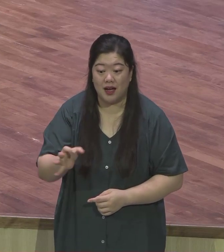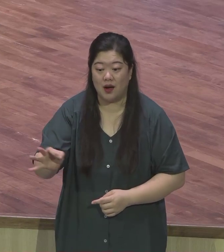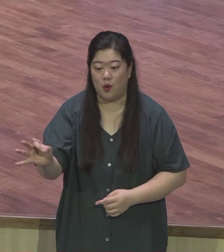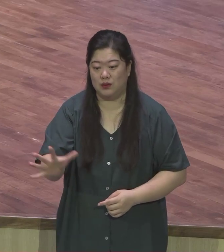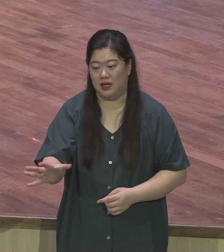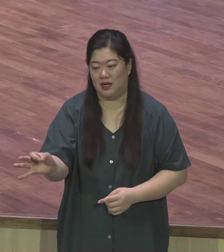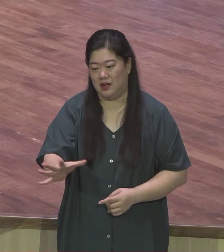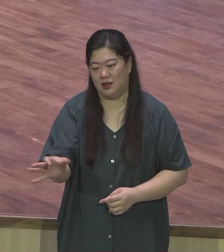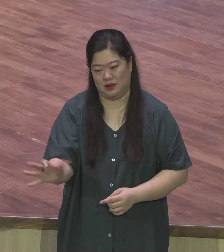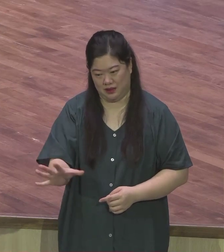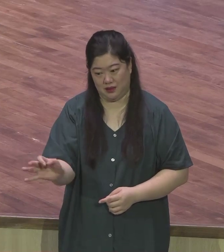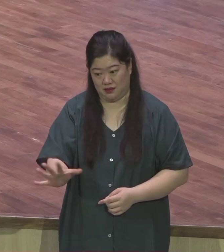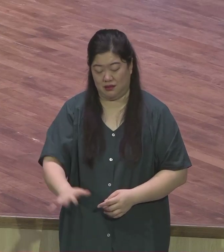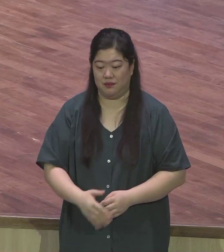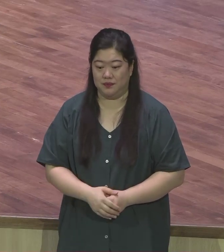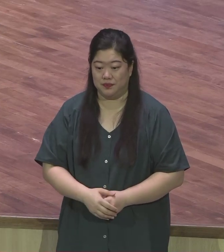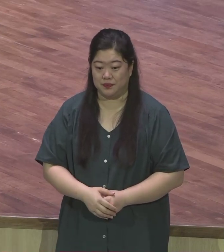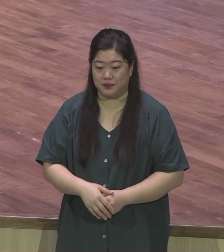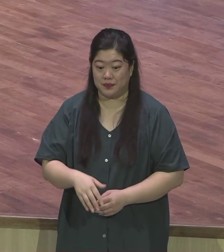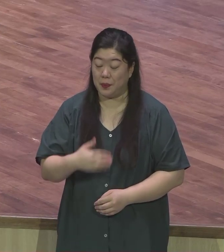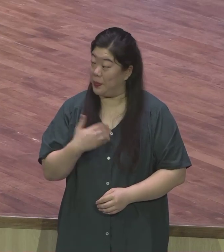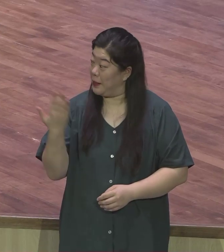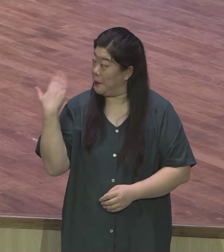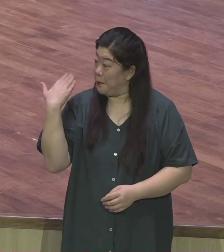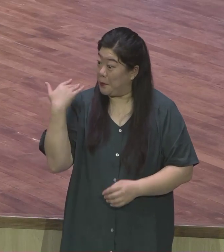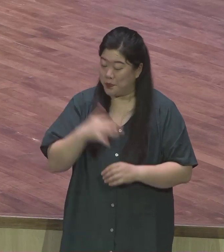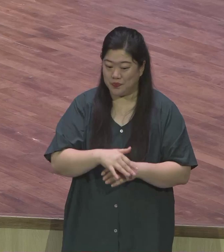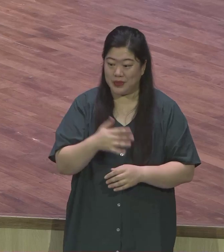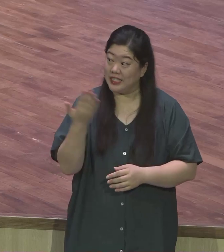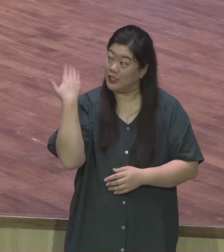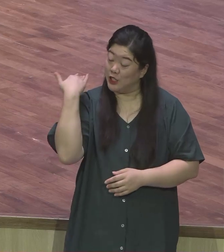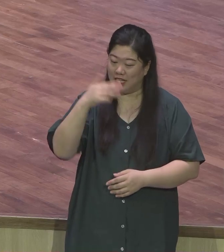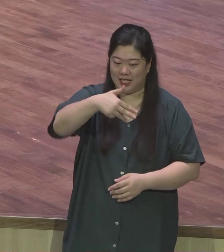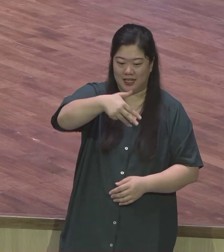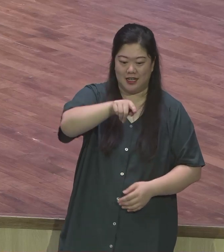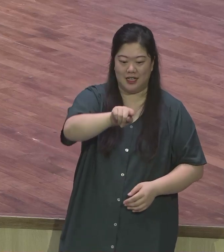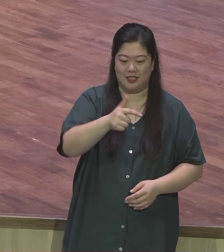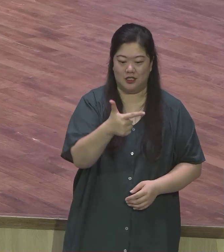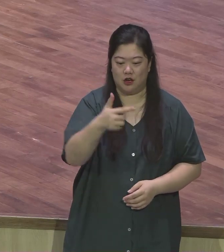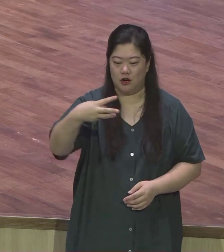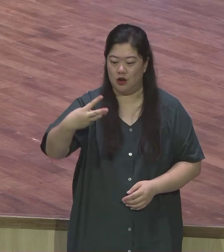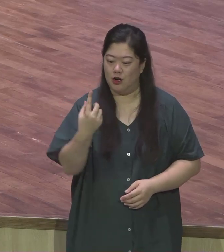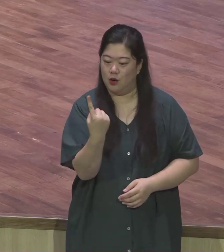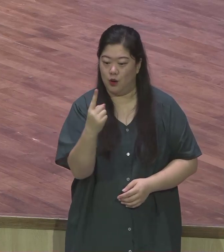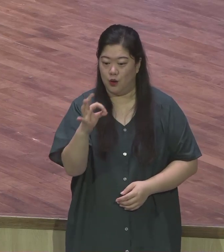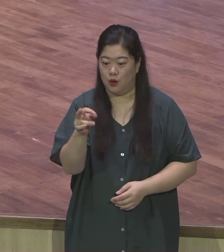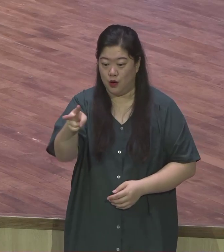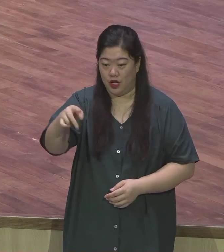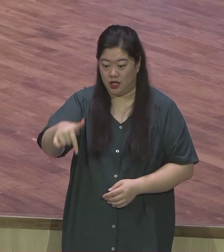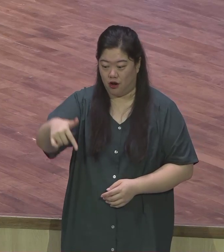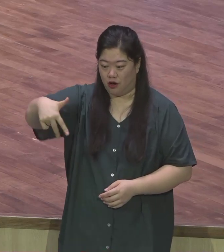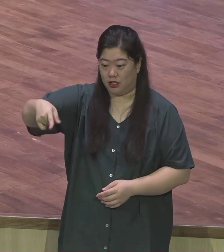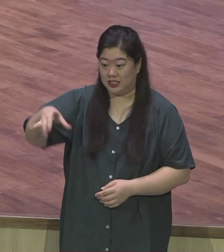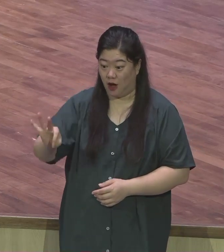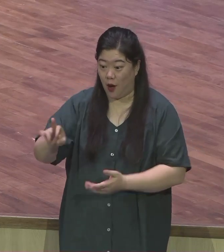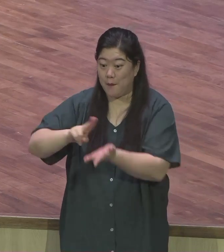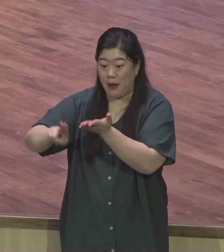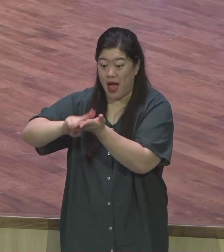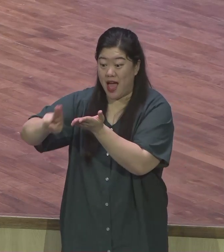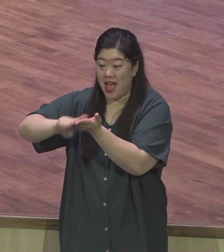주일날 교회에서 영화를 상영을 했을 때 한 천여명의 성도님들이 그 영화를 보셨거든요 저도 2층에서 그